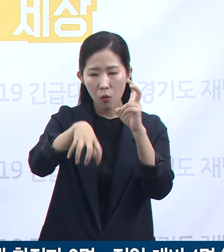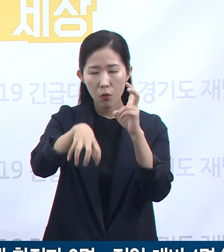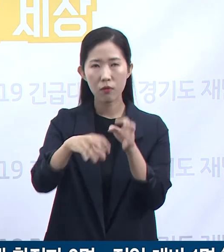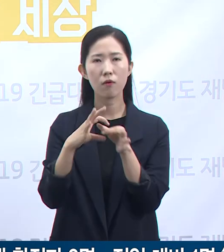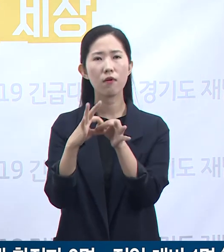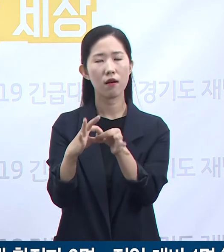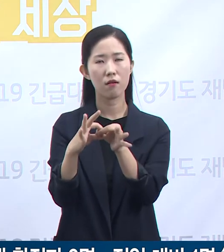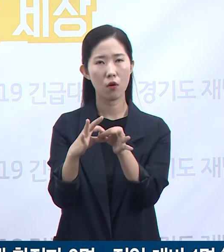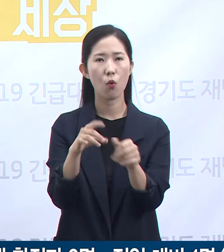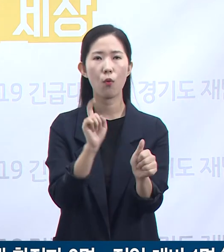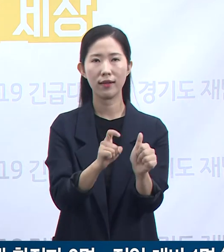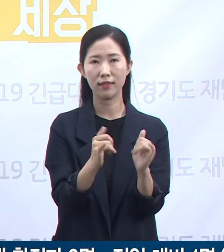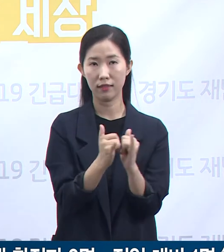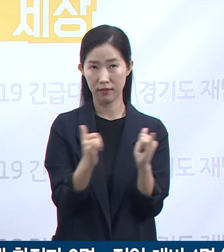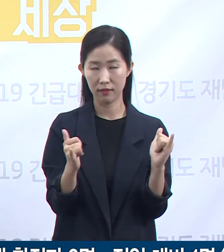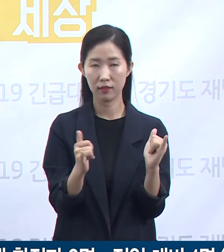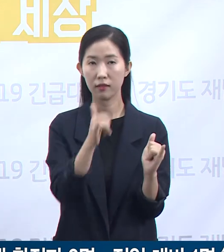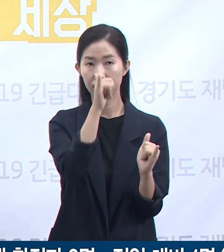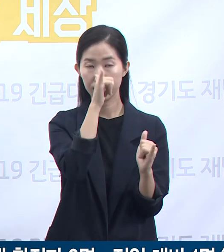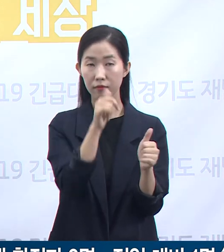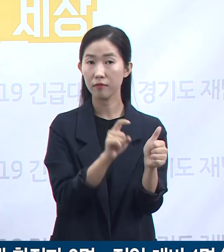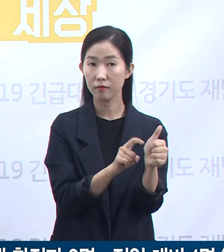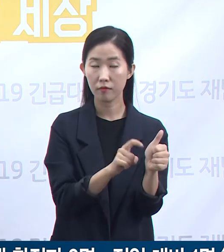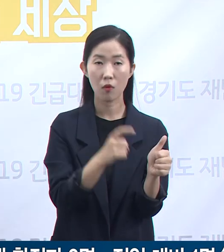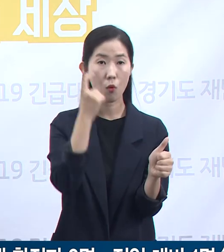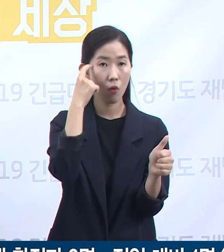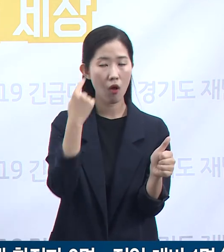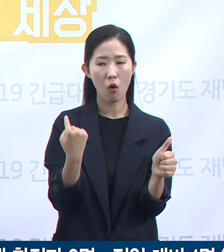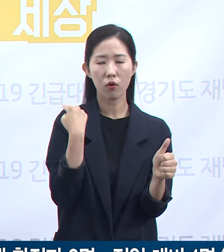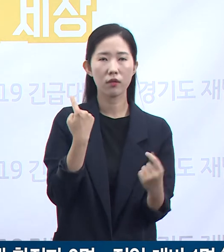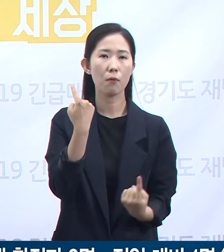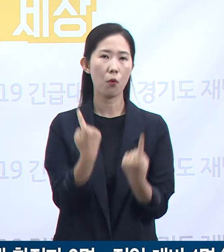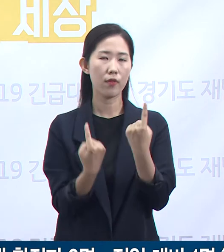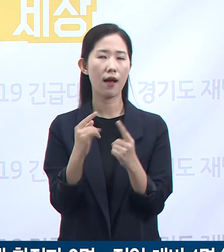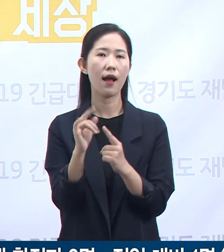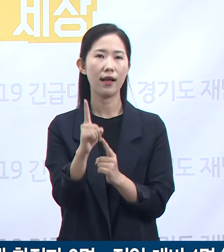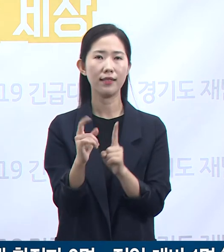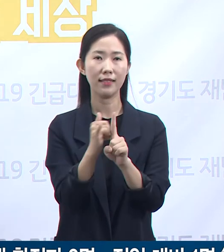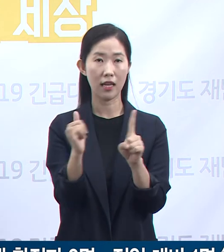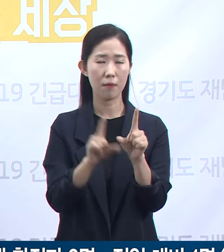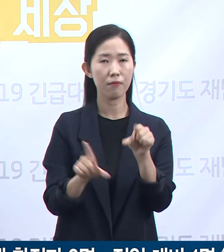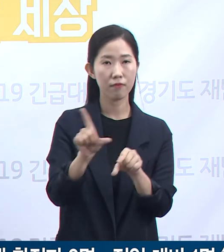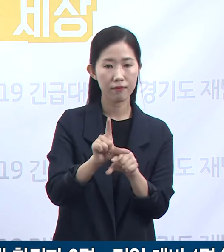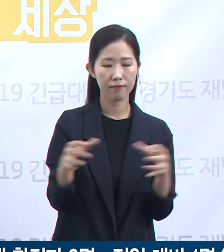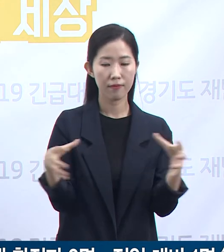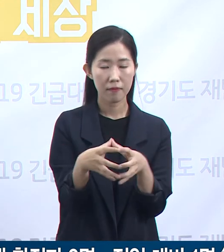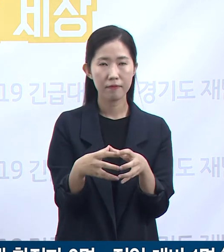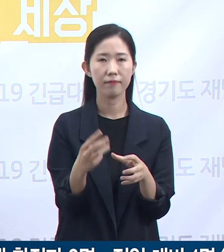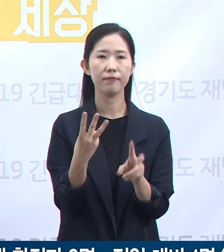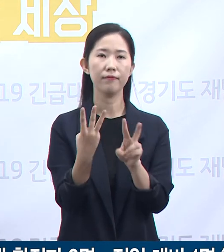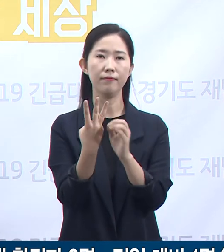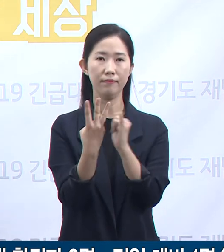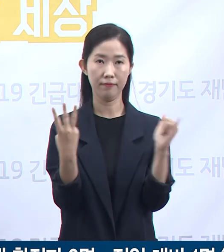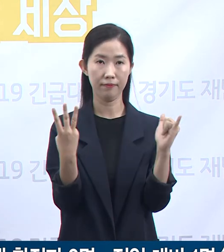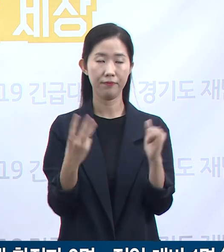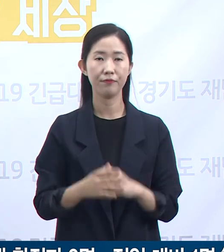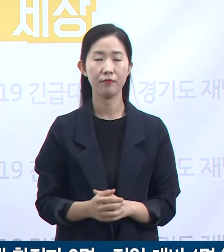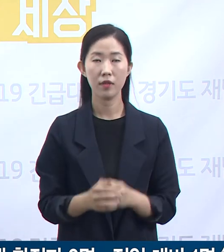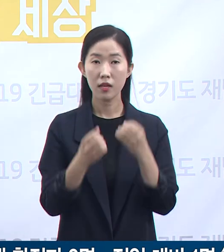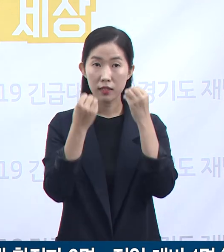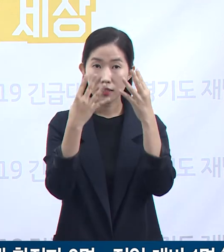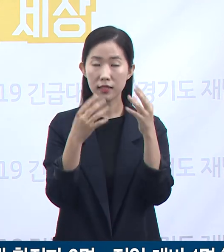관련한 도내 확진자는 전일 0시 대비 1명이 증가하여 총 3명으로 늘어났습니다. 신규